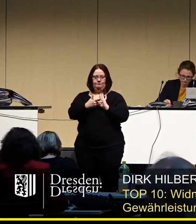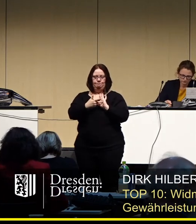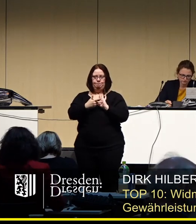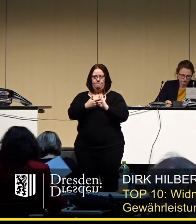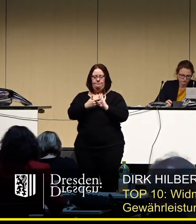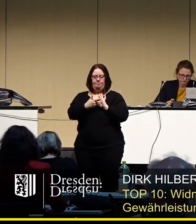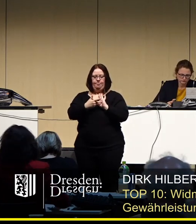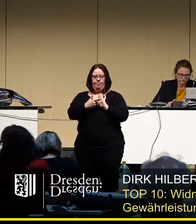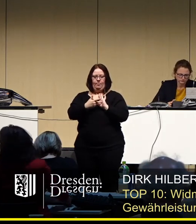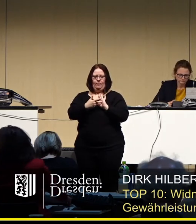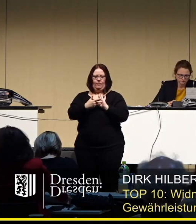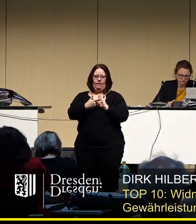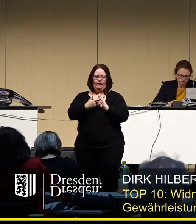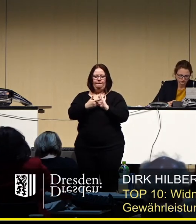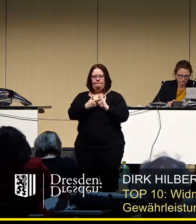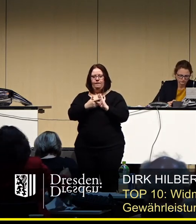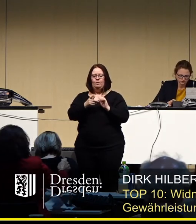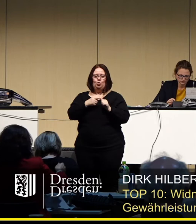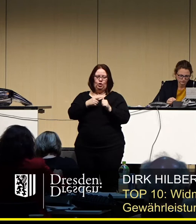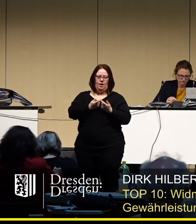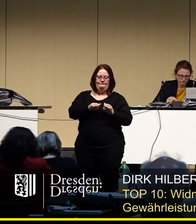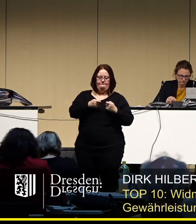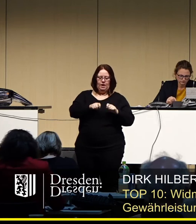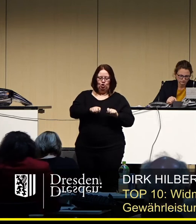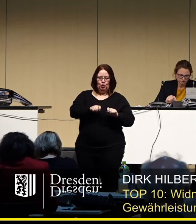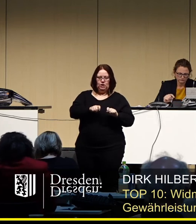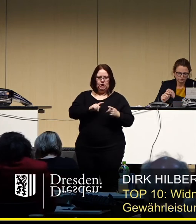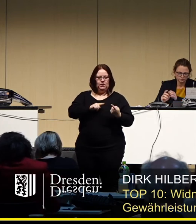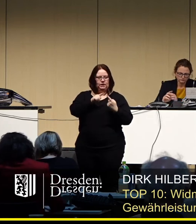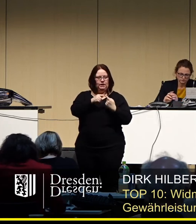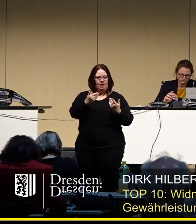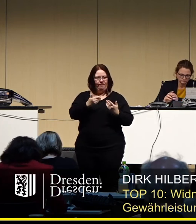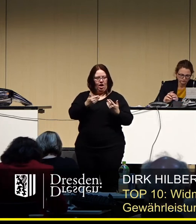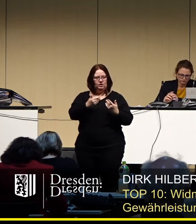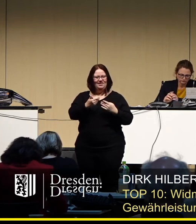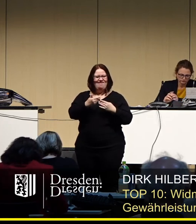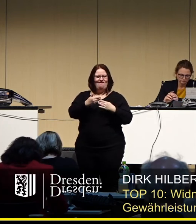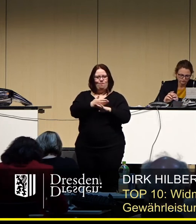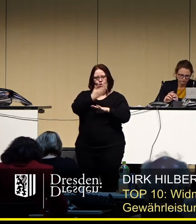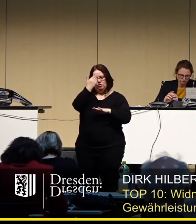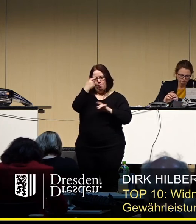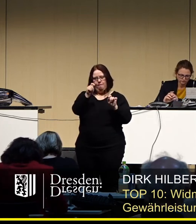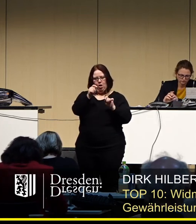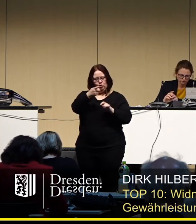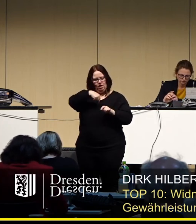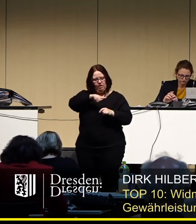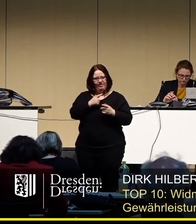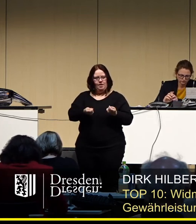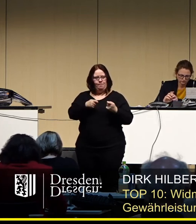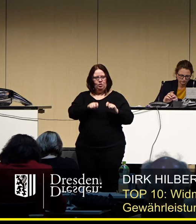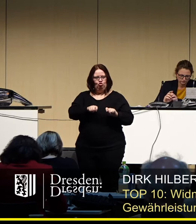ist so, sowohl der Beschluss, den Sie vor dem Sommerpause gefällt haben,